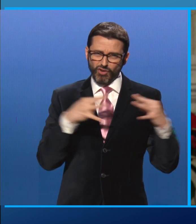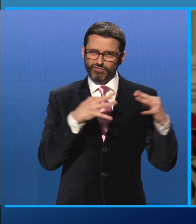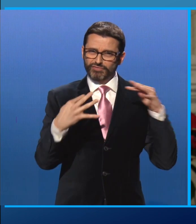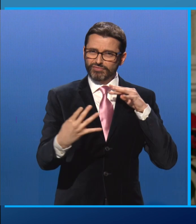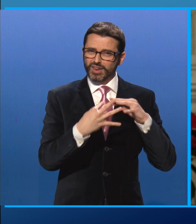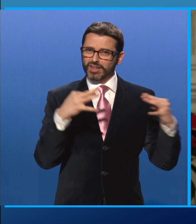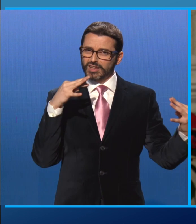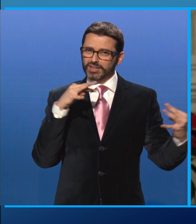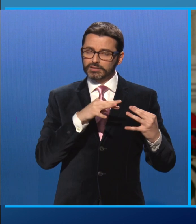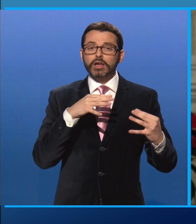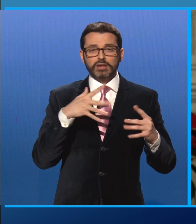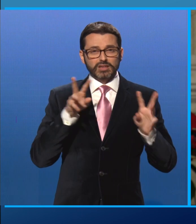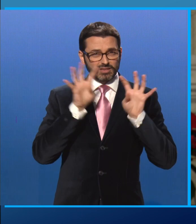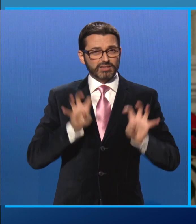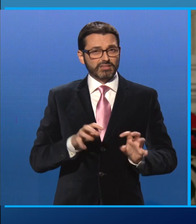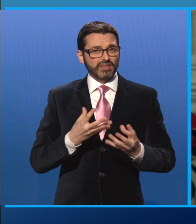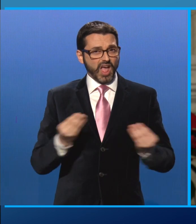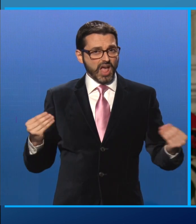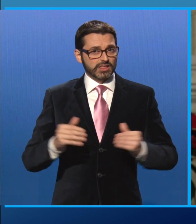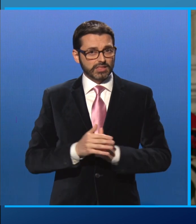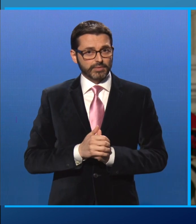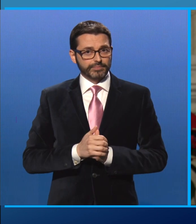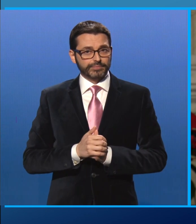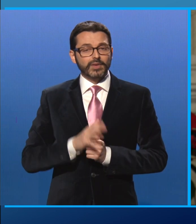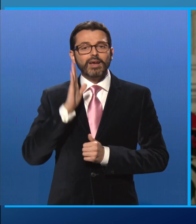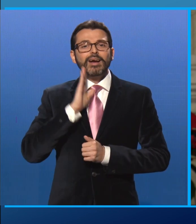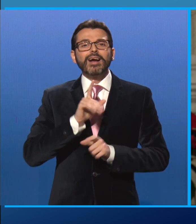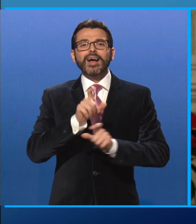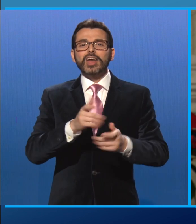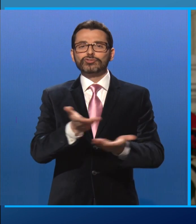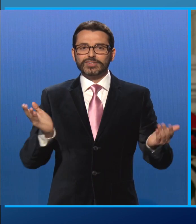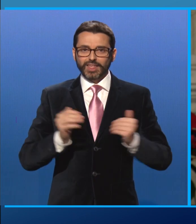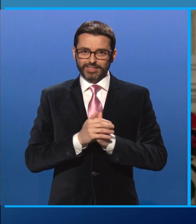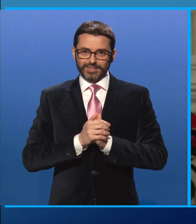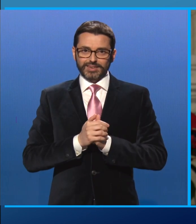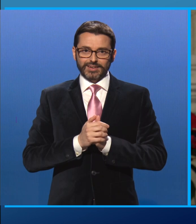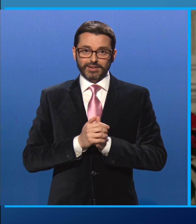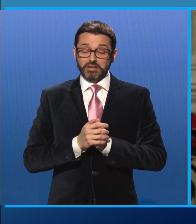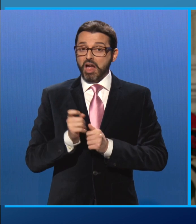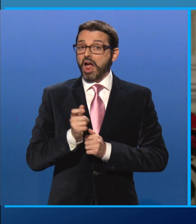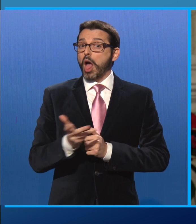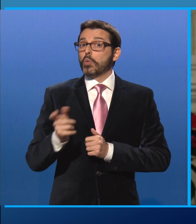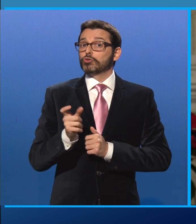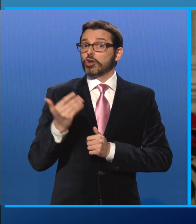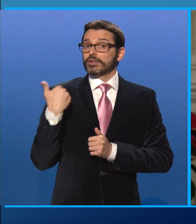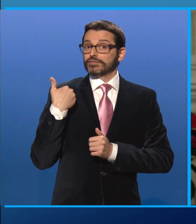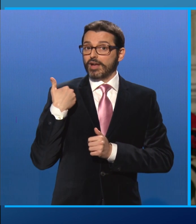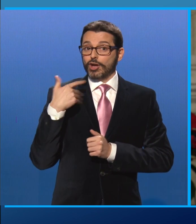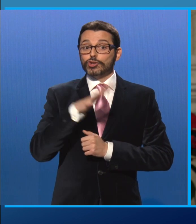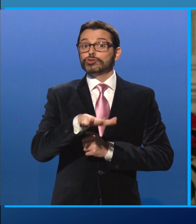da molte incognite. Cari concittadini, qualche giorno fa nelle zone del terremoto ho